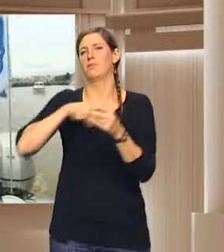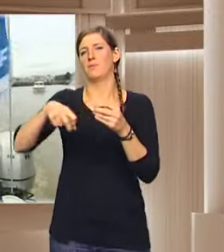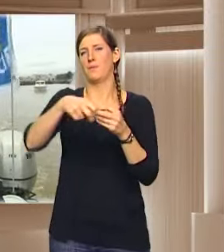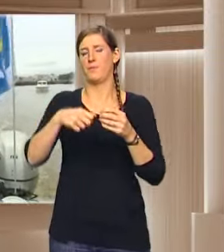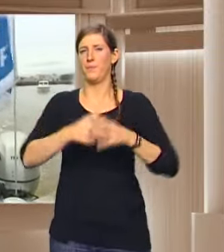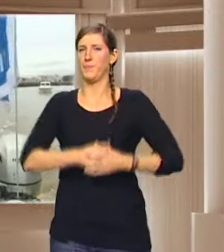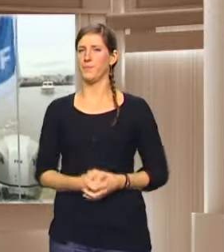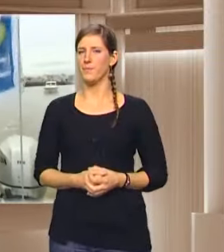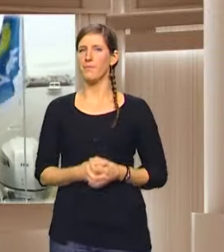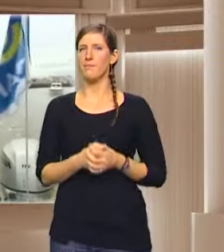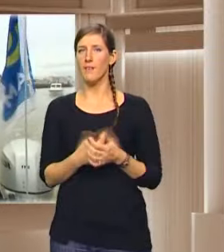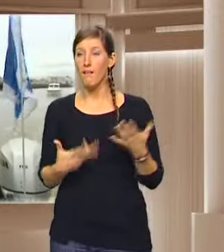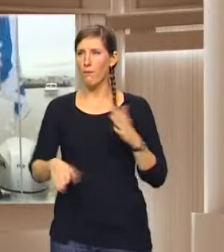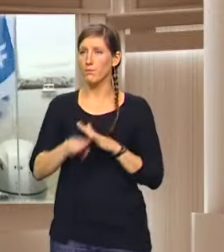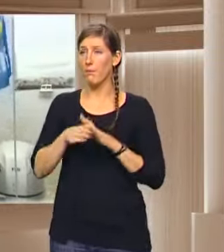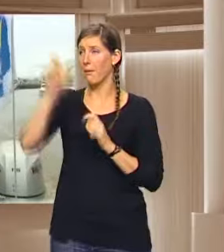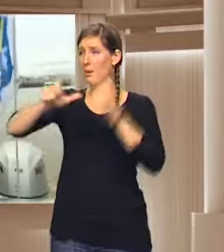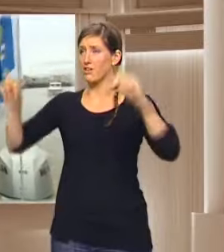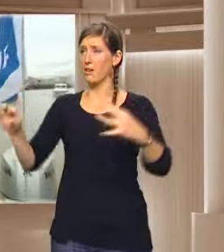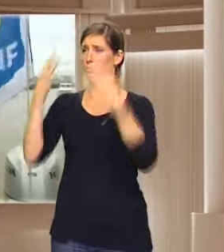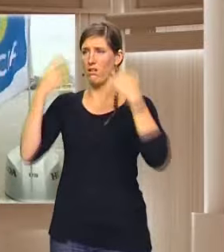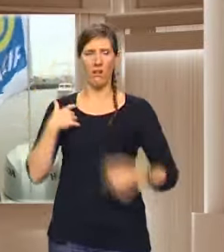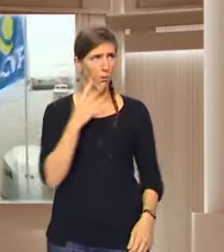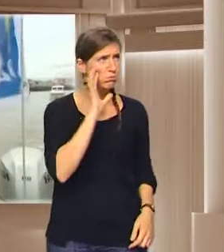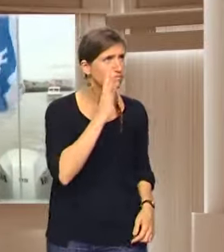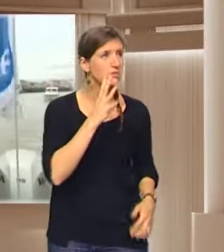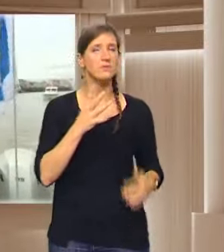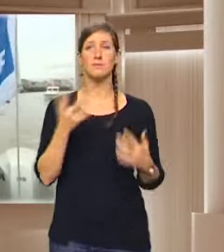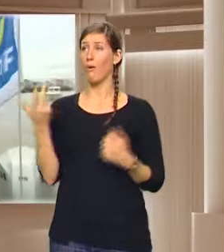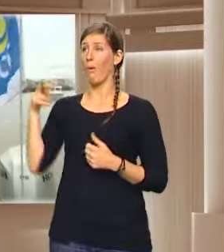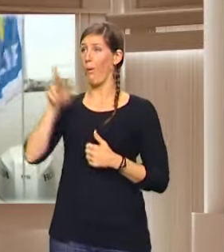Dès le départ, ils se disent qu s'en fera pas dingue. Et quand on revient, on est peut-être des héros.